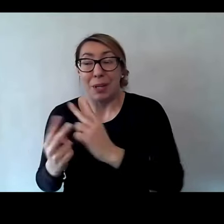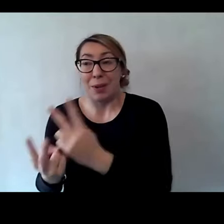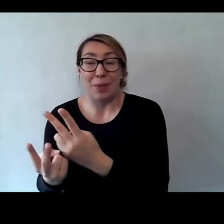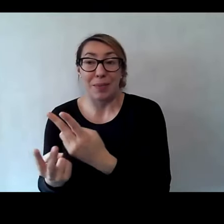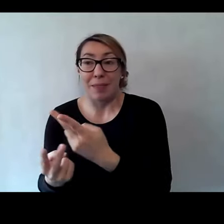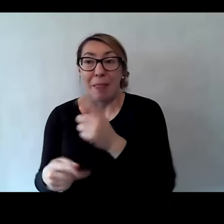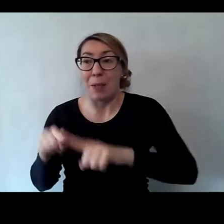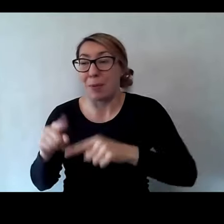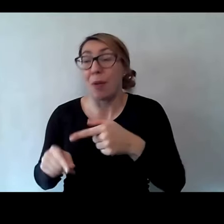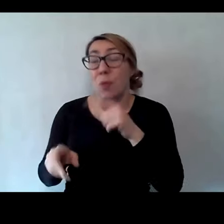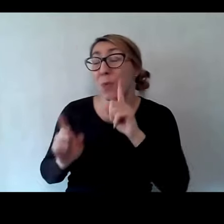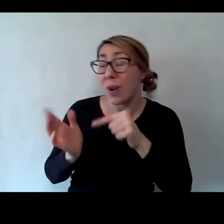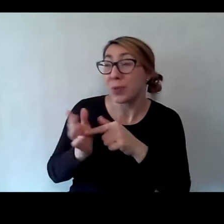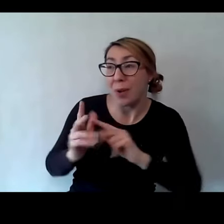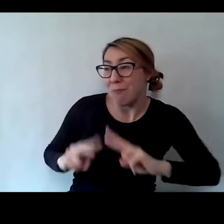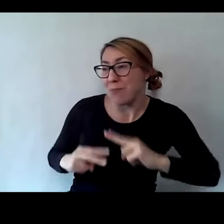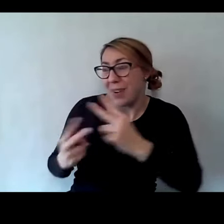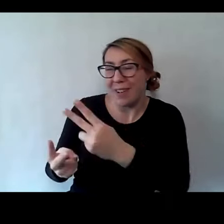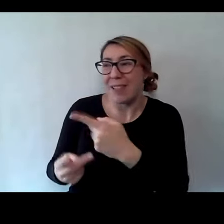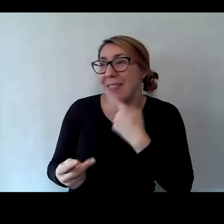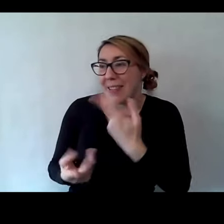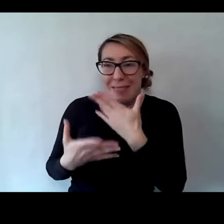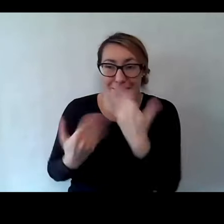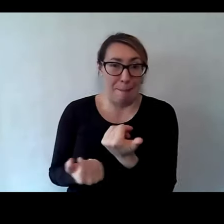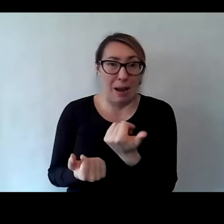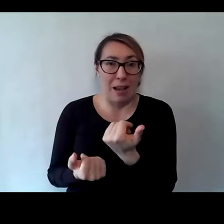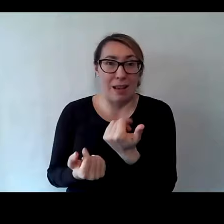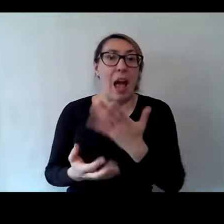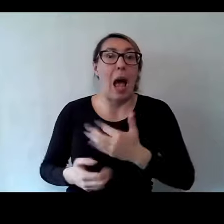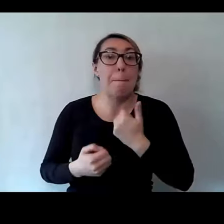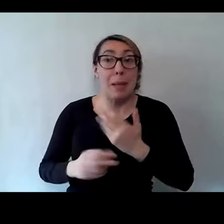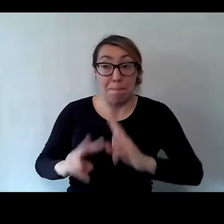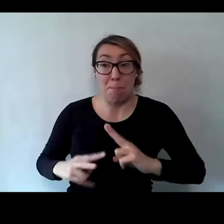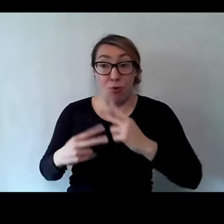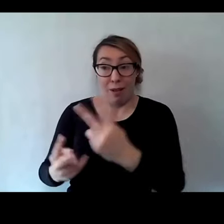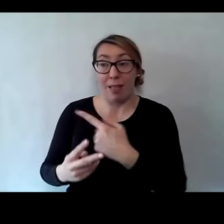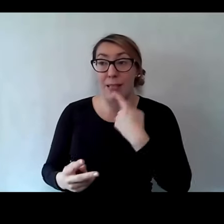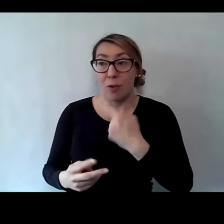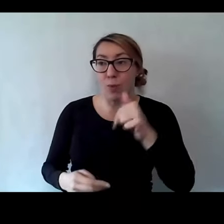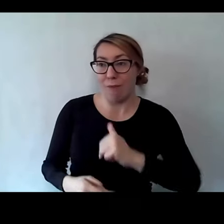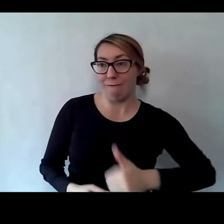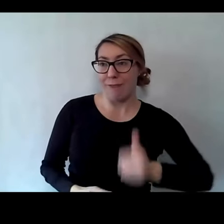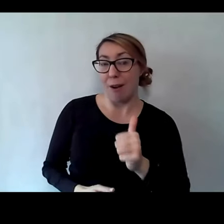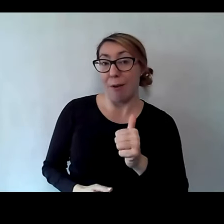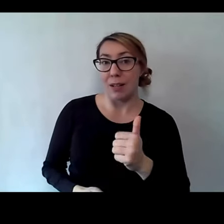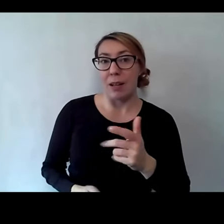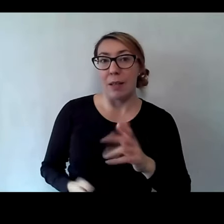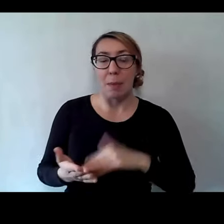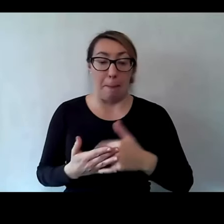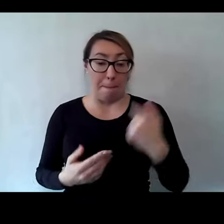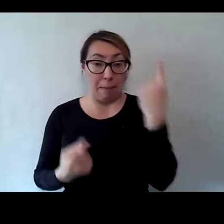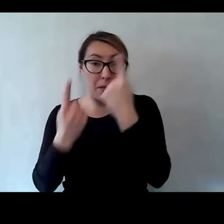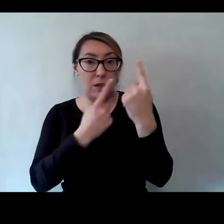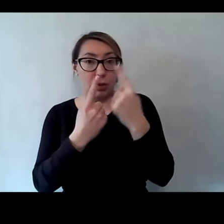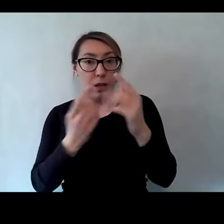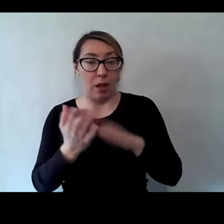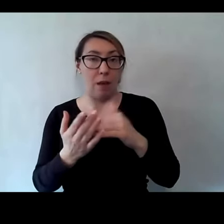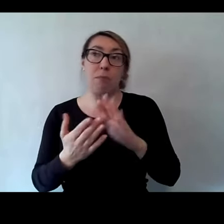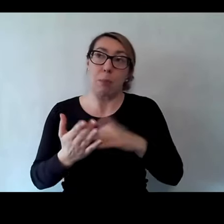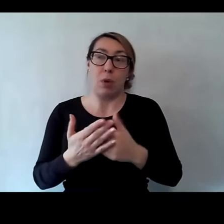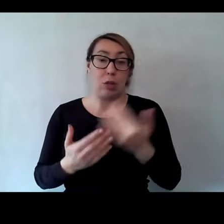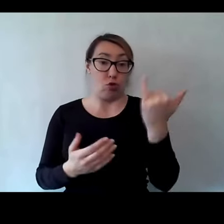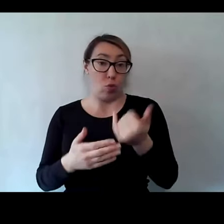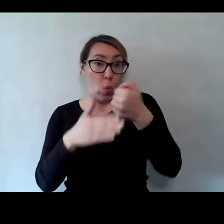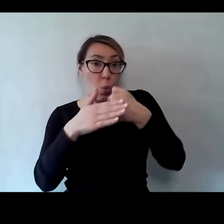przekazuje, nie? No bo żeby coś przekazać, to trzeba mieć kompetencje. sensie my nie myślimy, że urodziło się